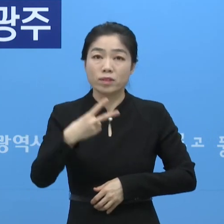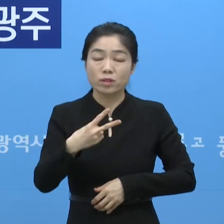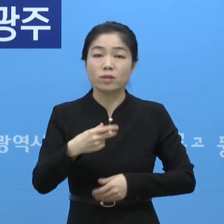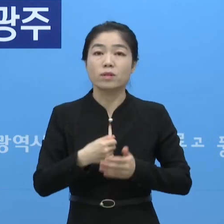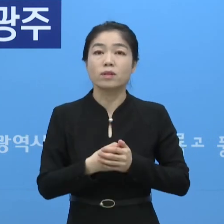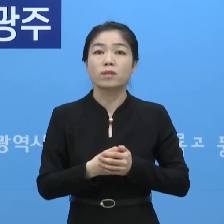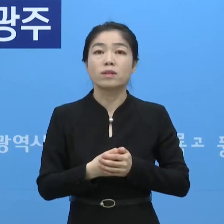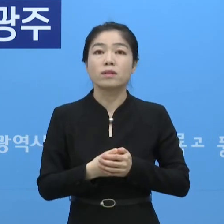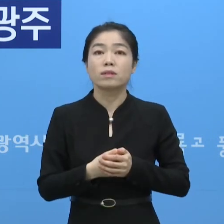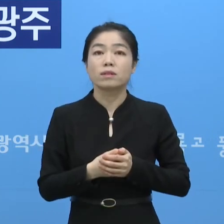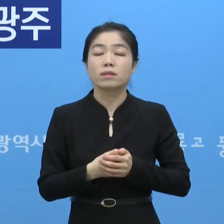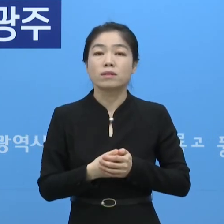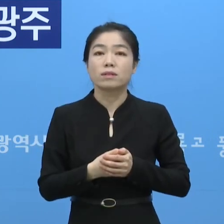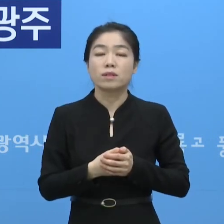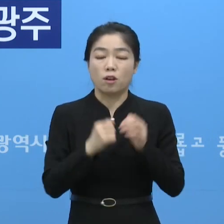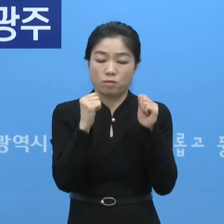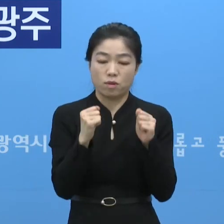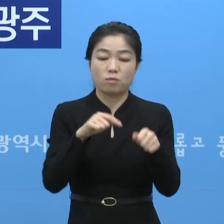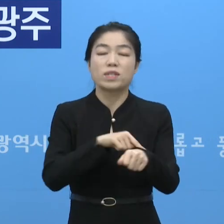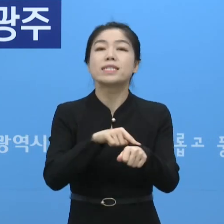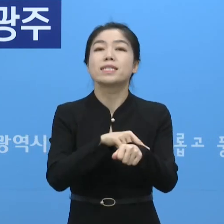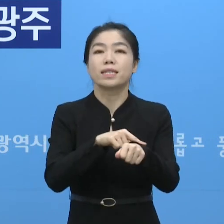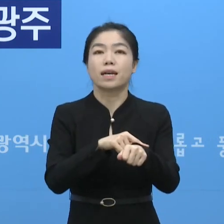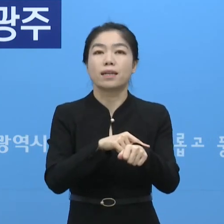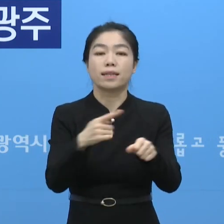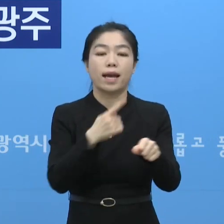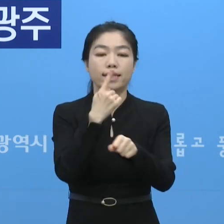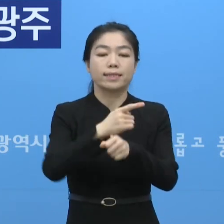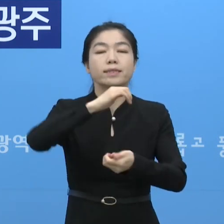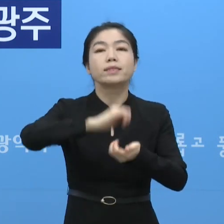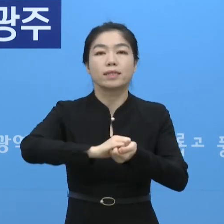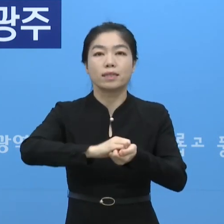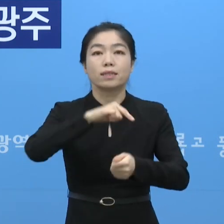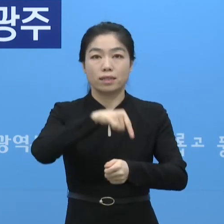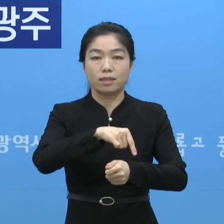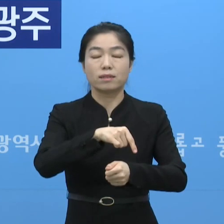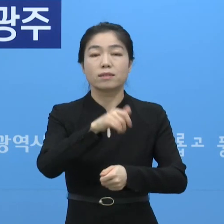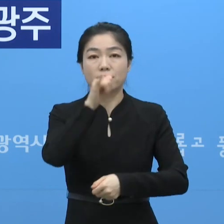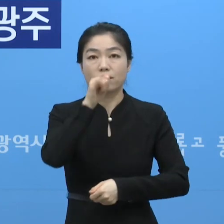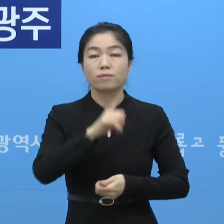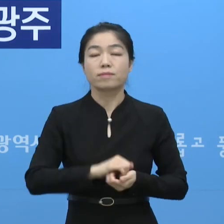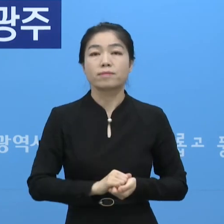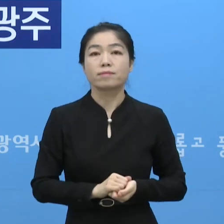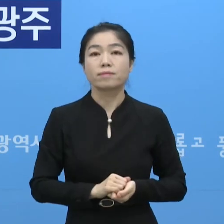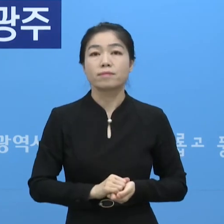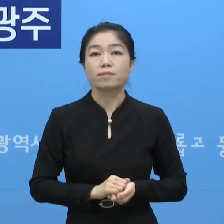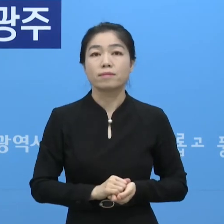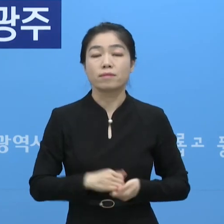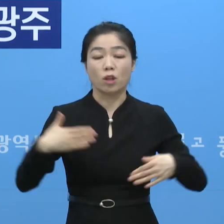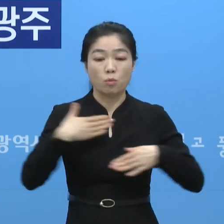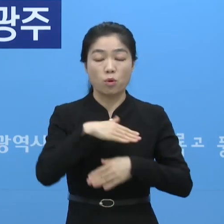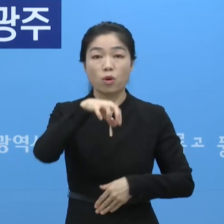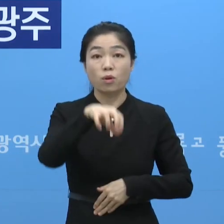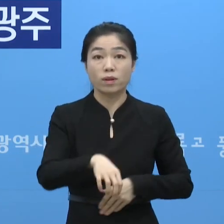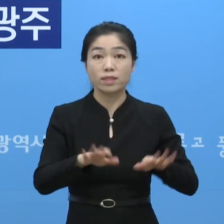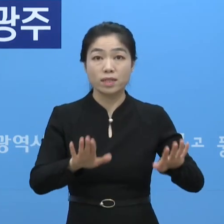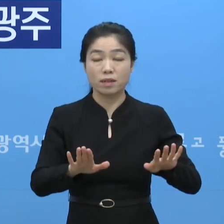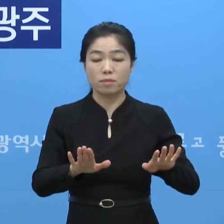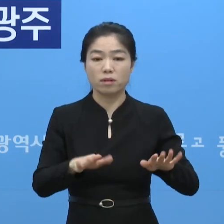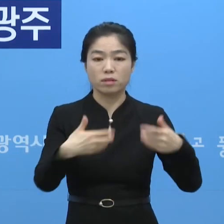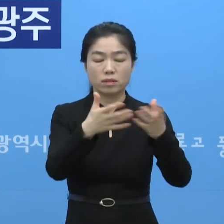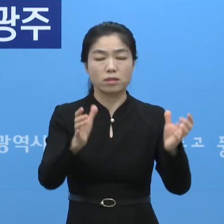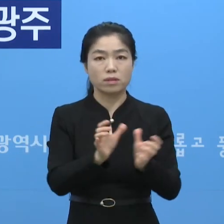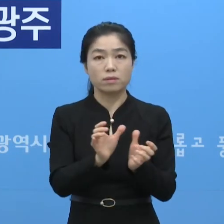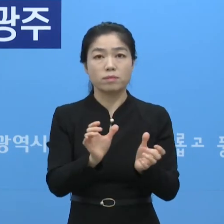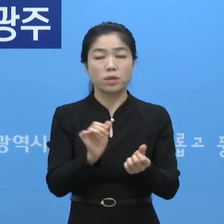가장 크게 변화된 것은 머무르는 시간을 한 시간으로 제한했다는 것이 큰 차이가 되겠습니다. 목욕장업은 이번에 큰